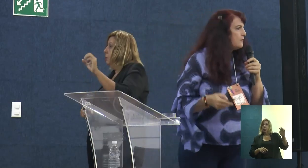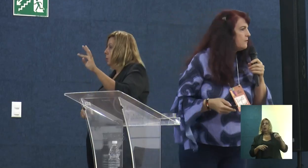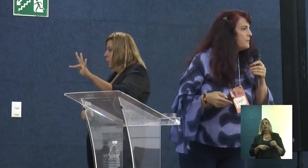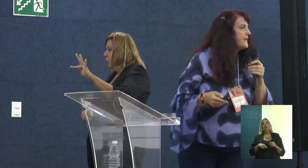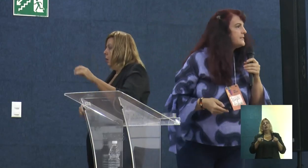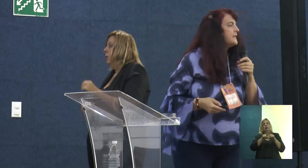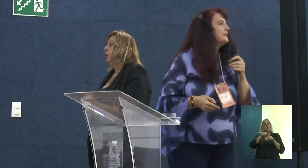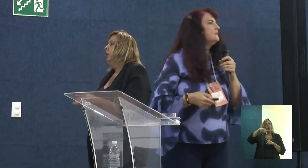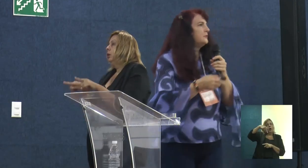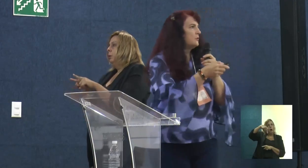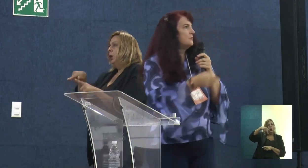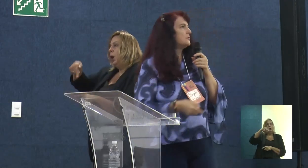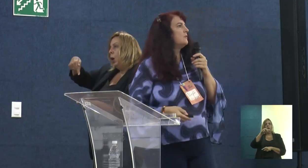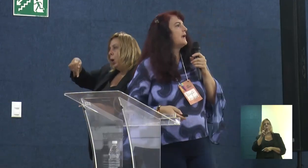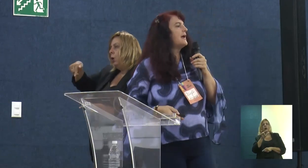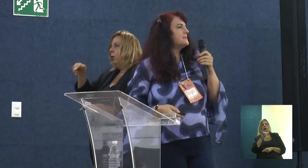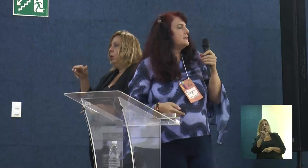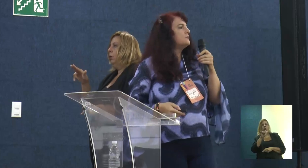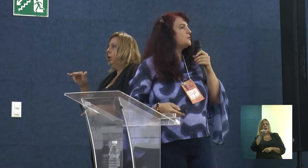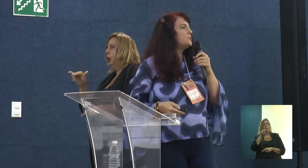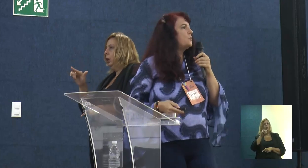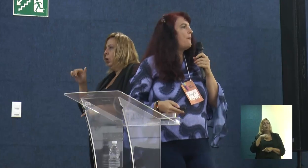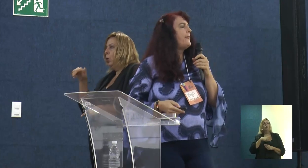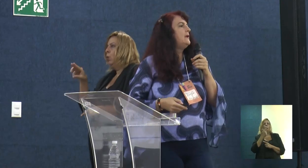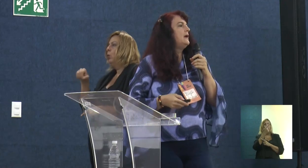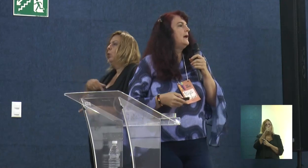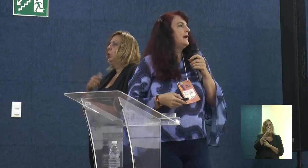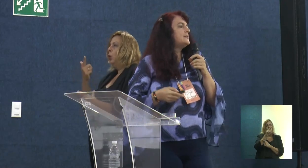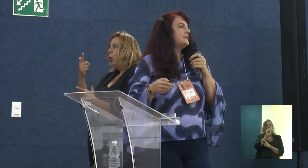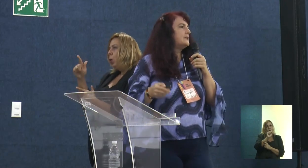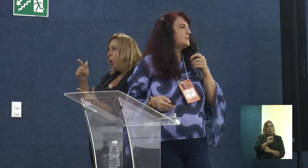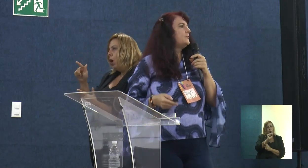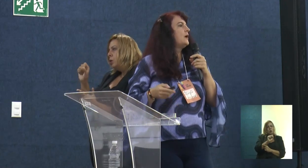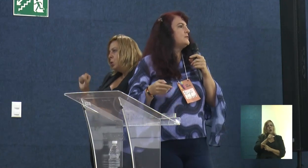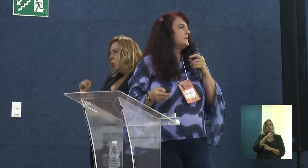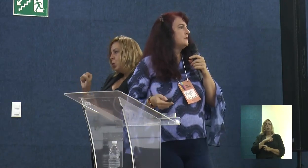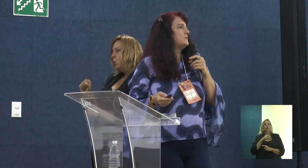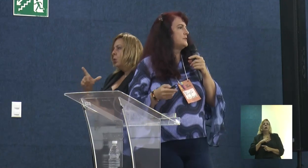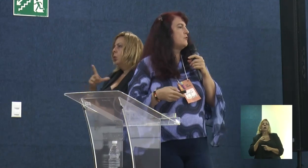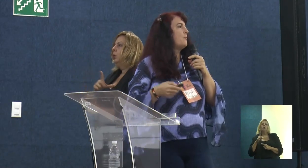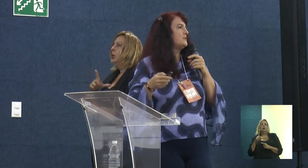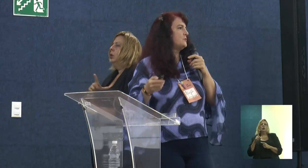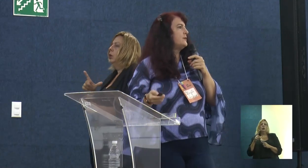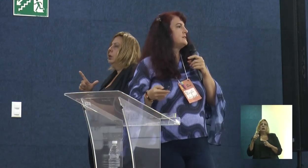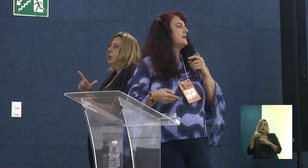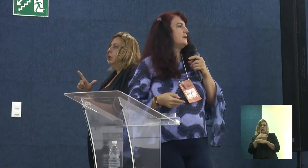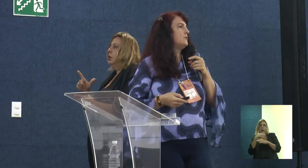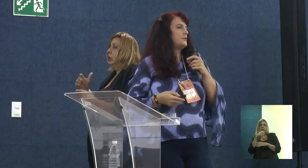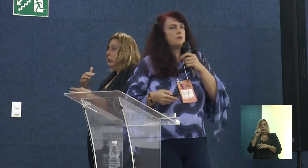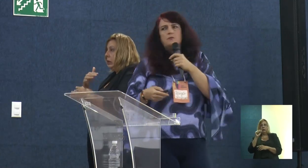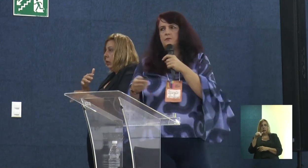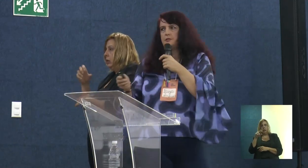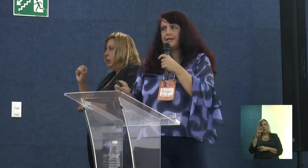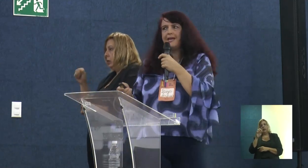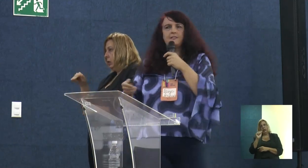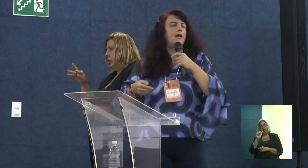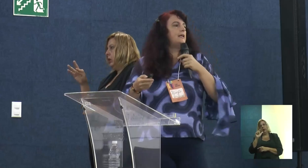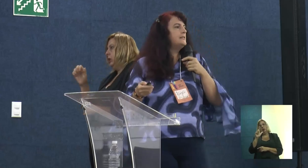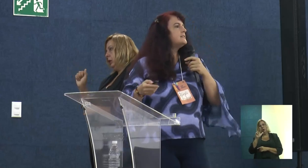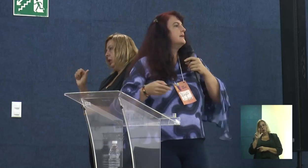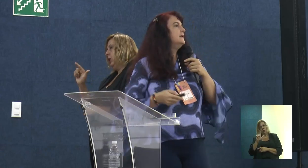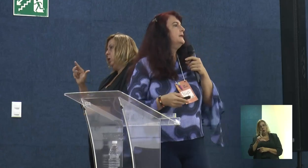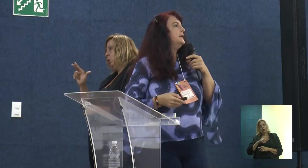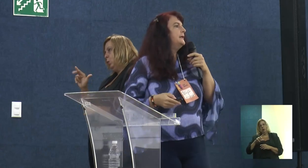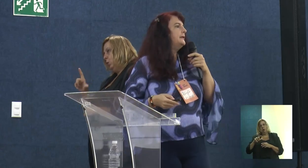o quilombo mesquita no entorno de Goiás, ali no sul, a cidade estrutural Santa Luzia, ocupações, que hoje são os ex